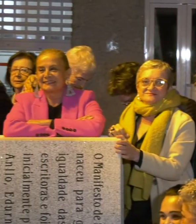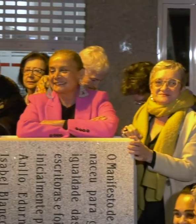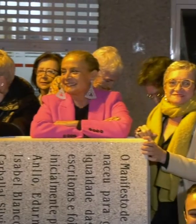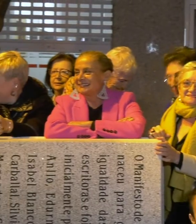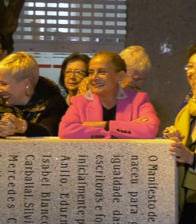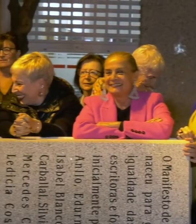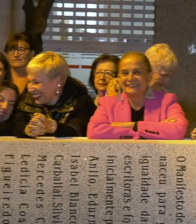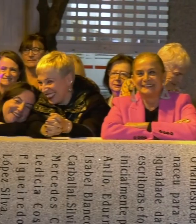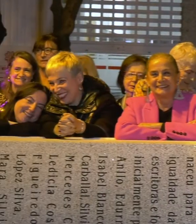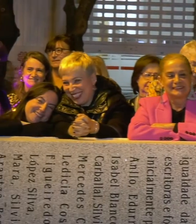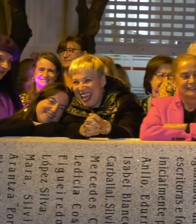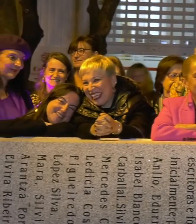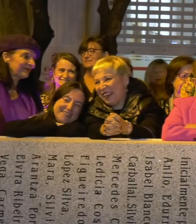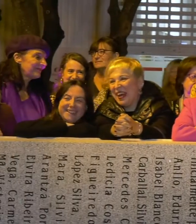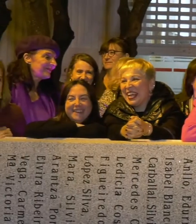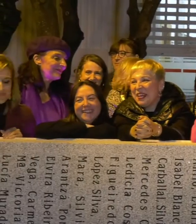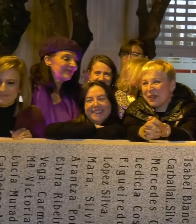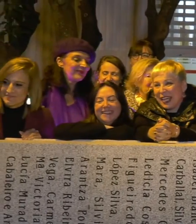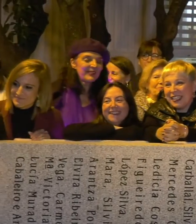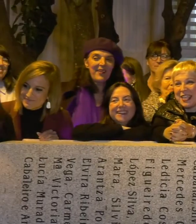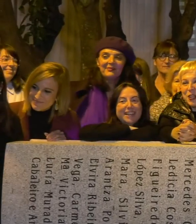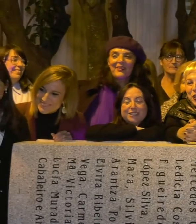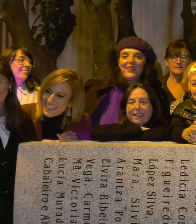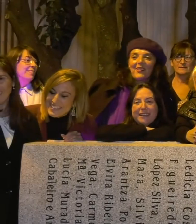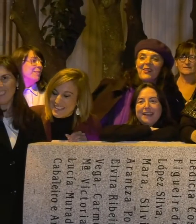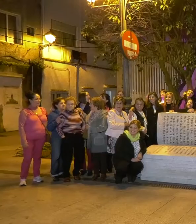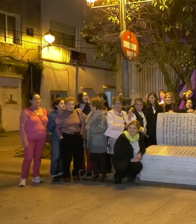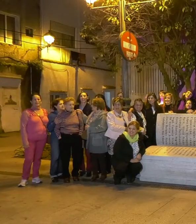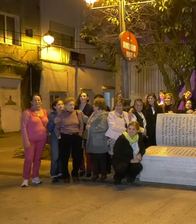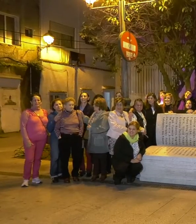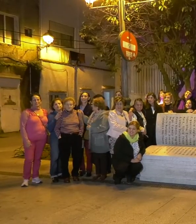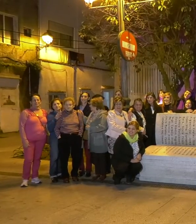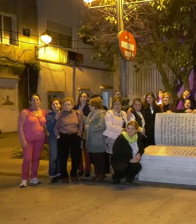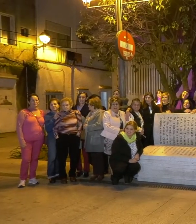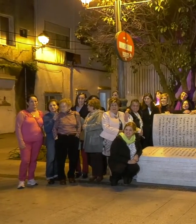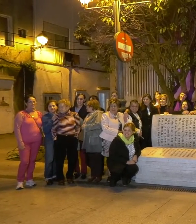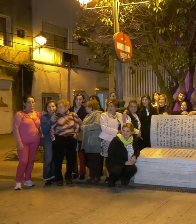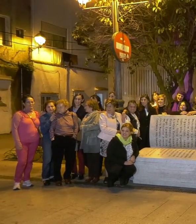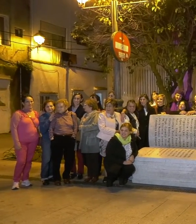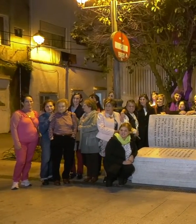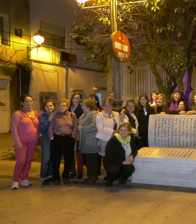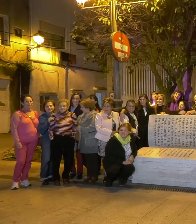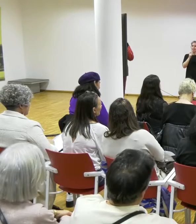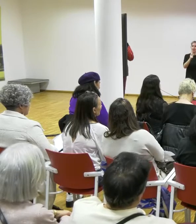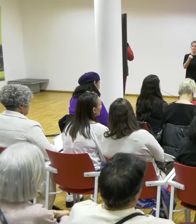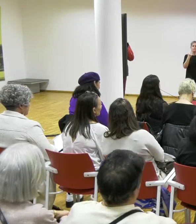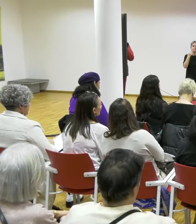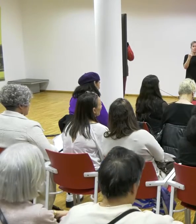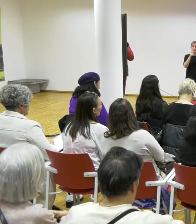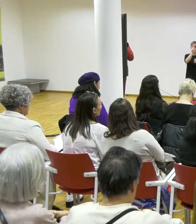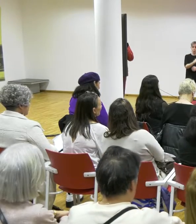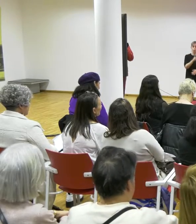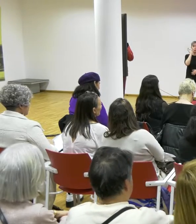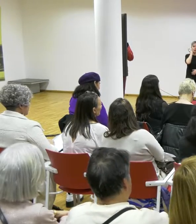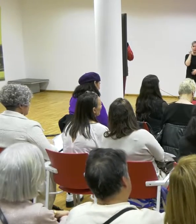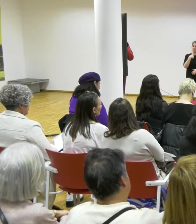A festa da Palabra das Mulleres da Escrita E polo tanto ose un